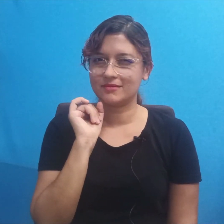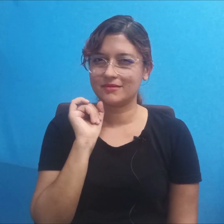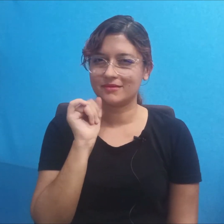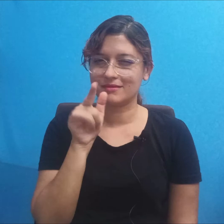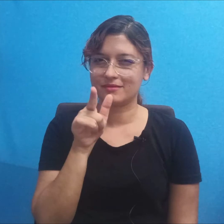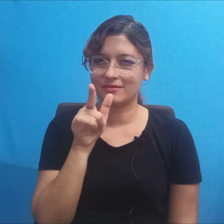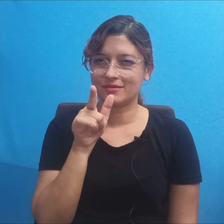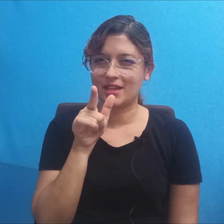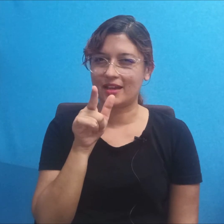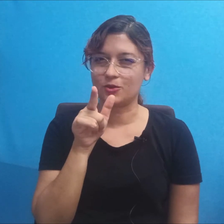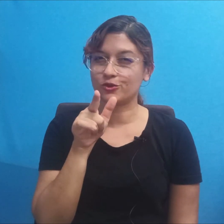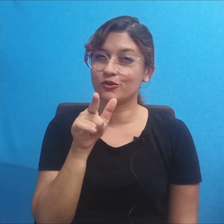E aí, gostou da minha expressão?